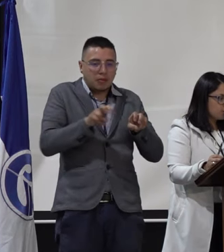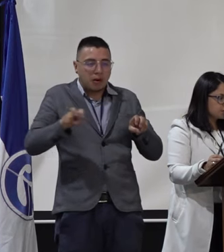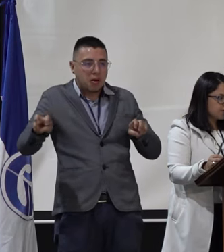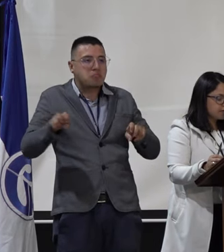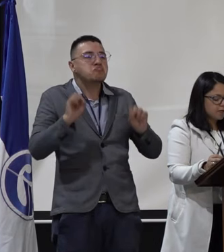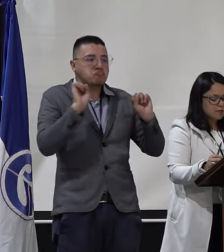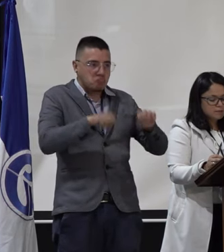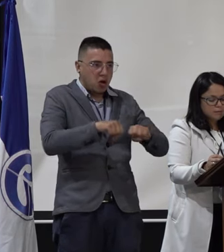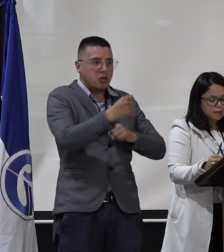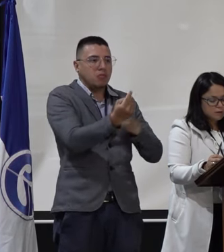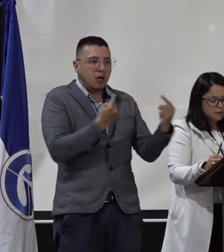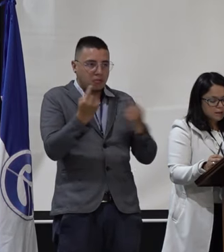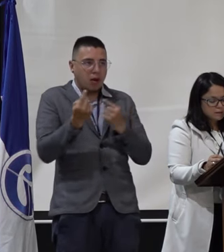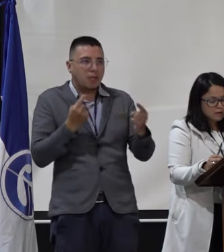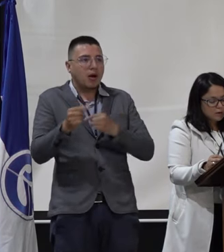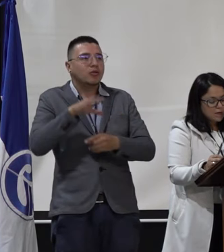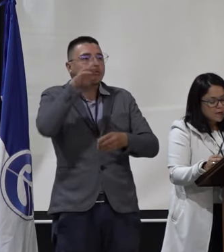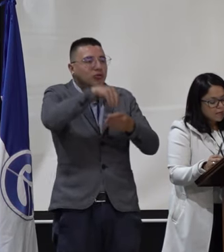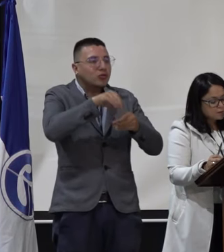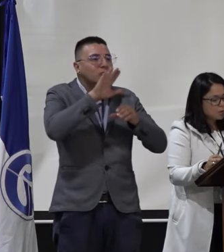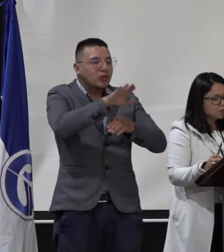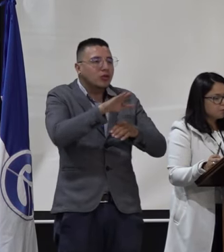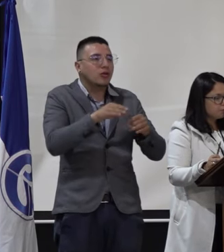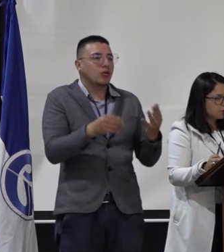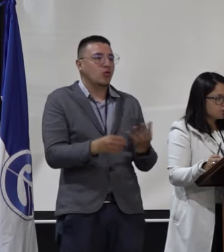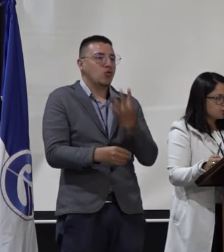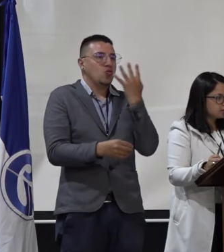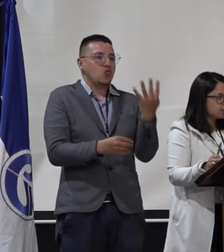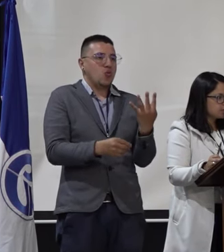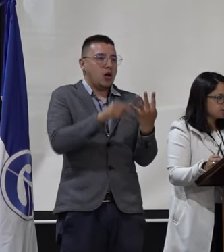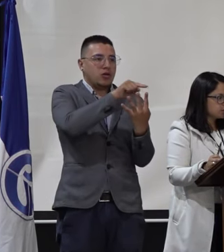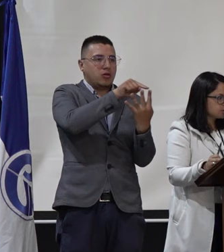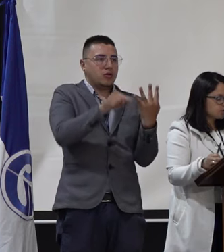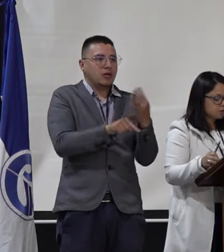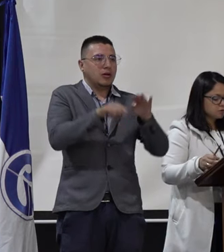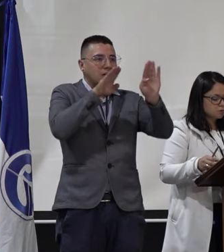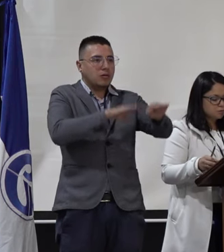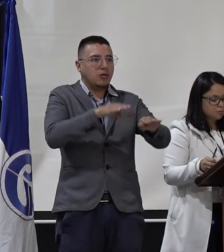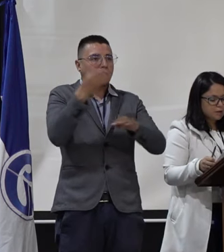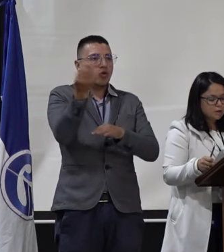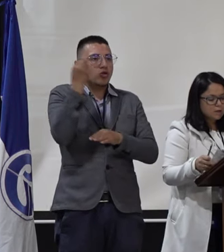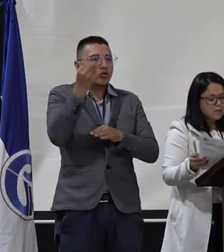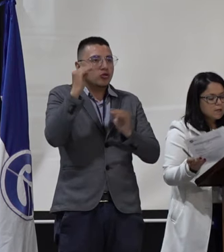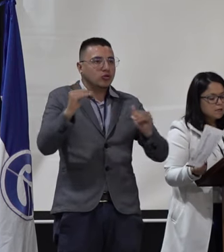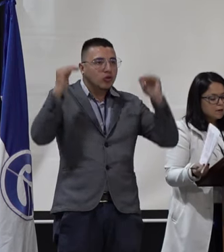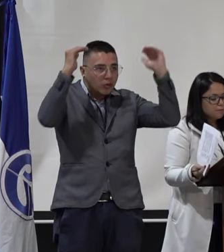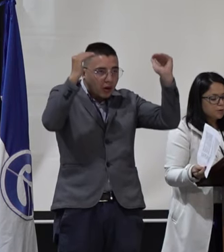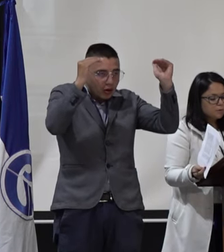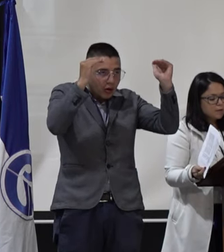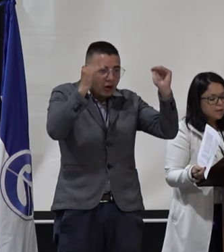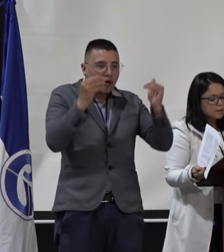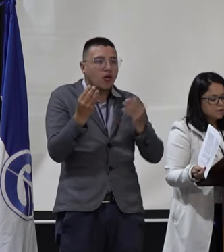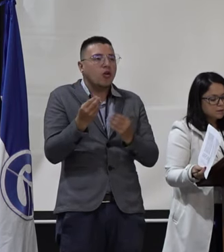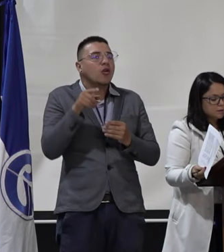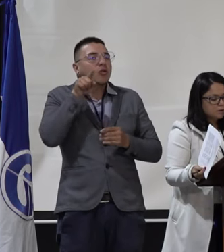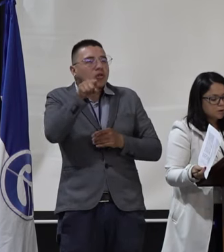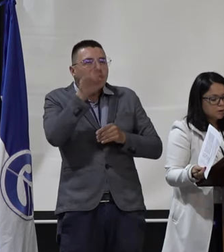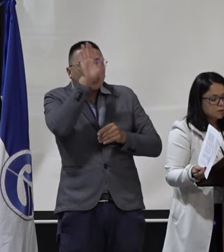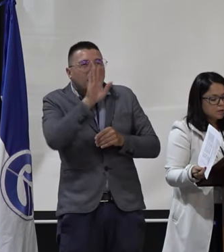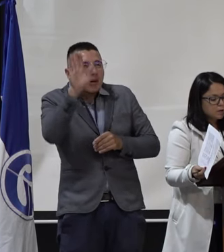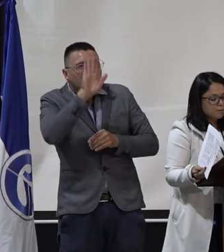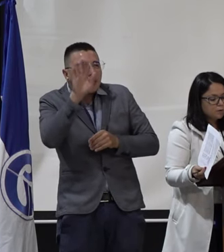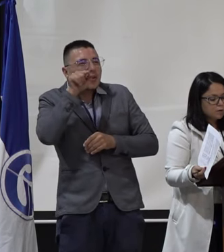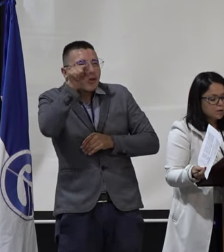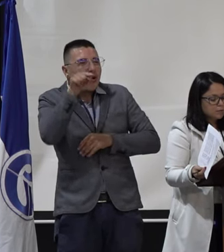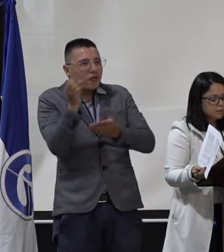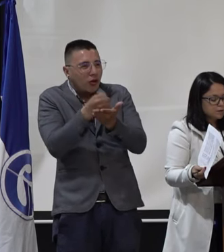para votar en la Asamblea Nacional de Egresados las cuatro fórmulas a la representación del Consejo Superior y la fórmula del Departamento de